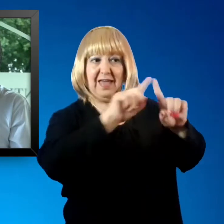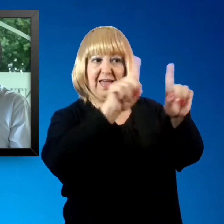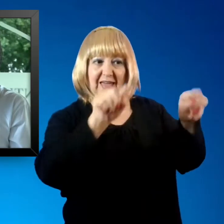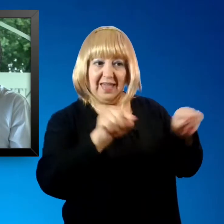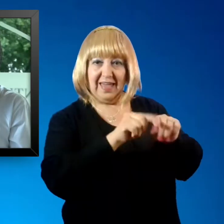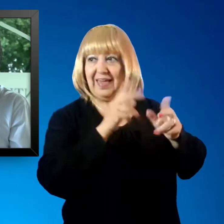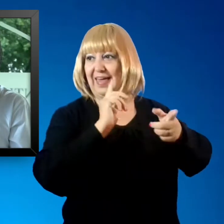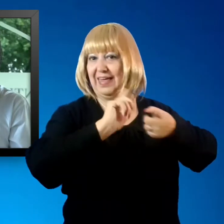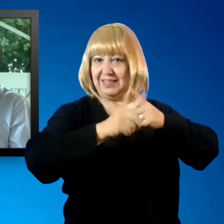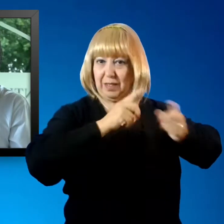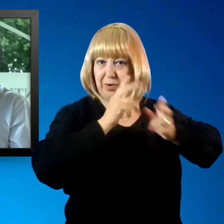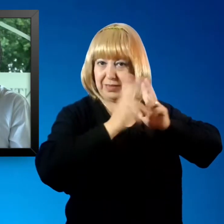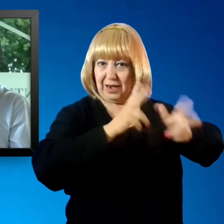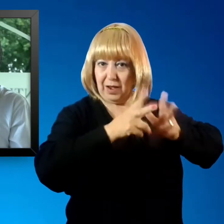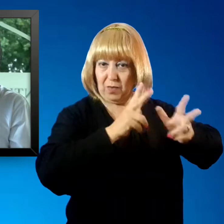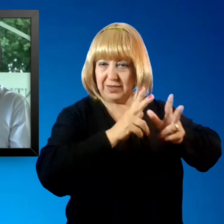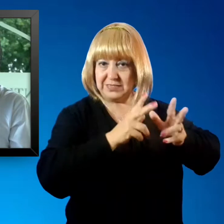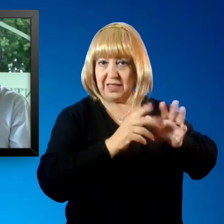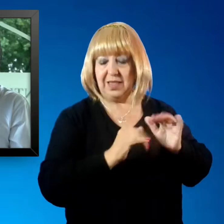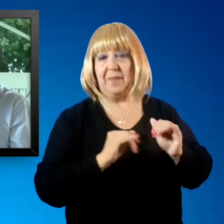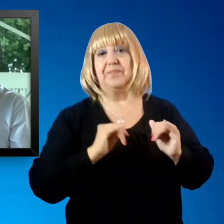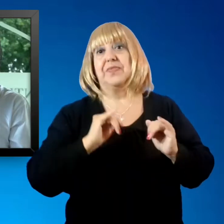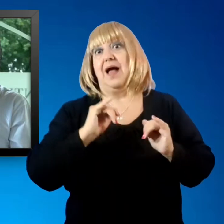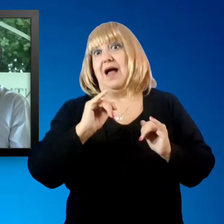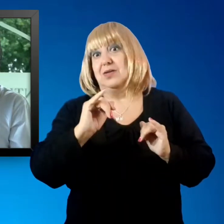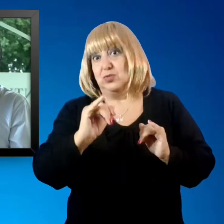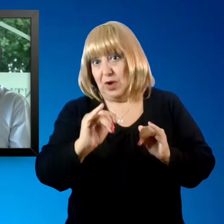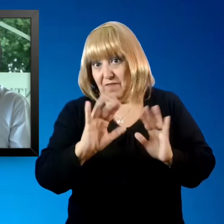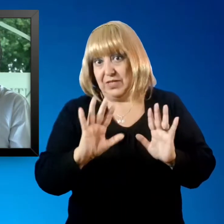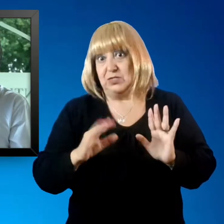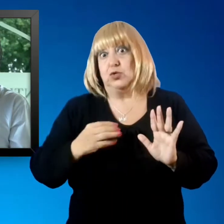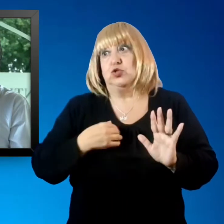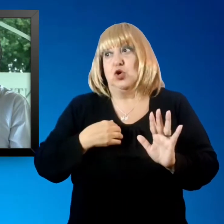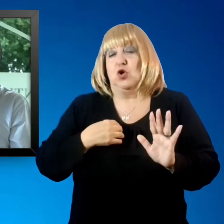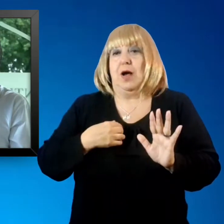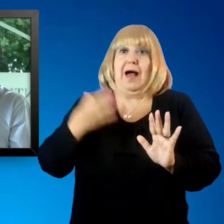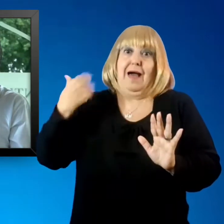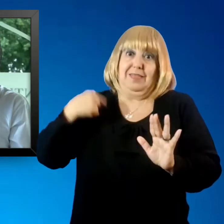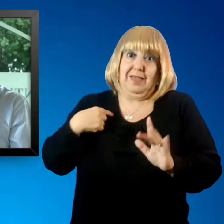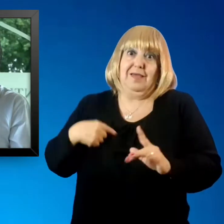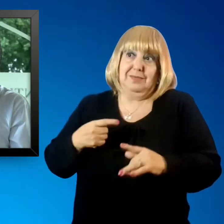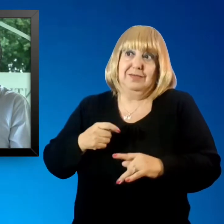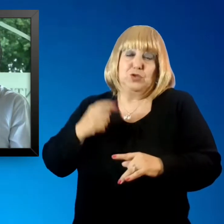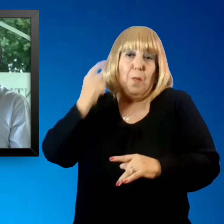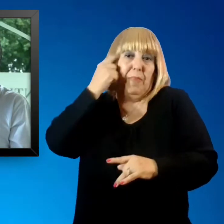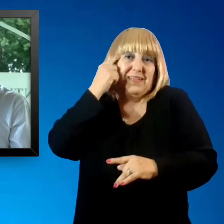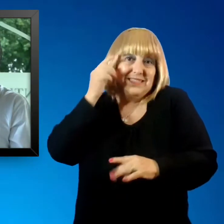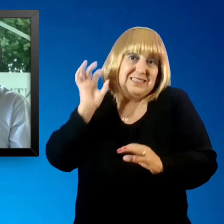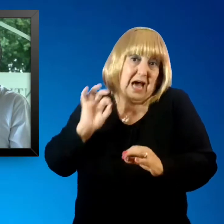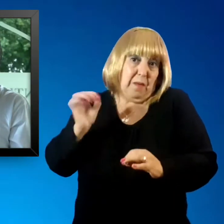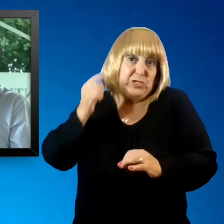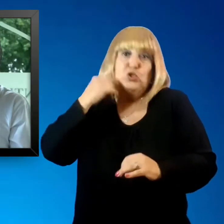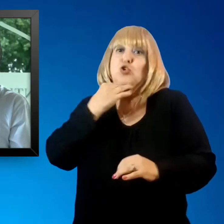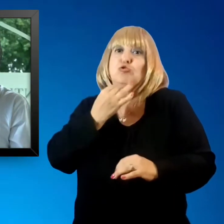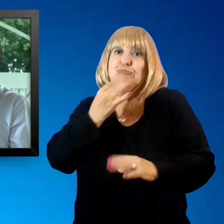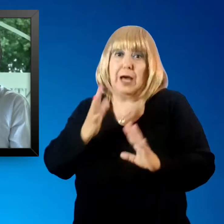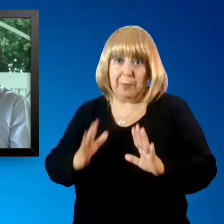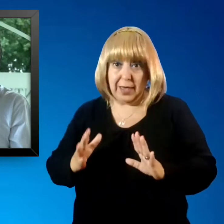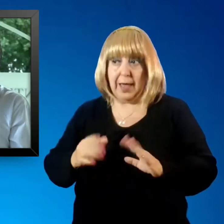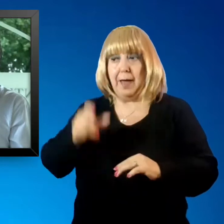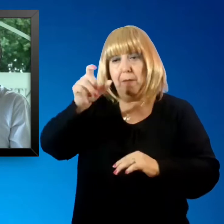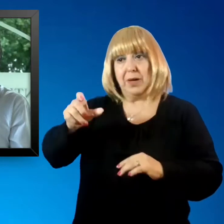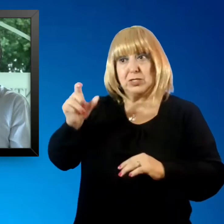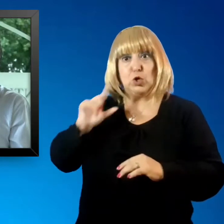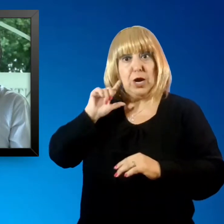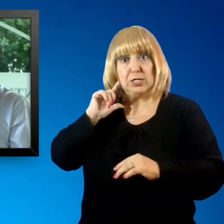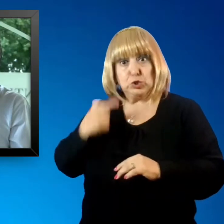lengua de señas, porque además un dato que para, inclusive, algunos que trabajamos muchos años en medio de comunicación, era ignorado. Y es